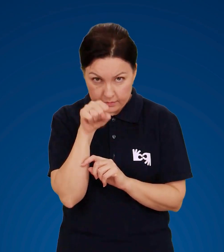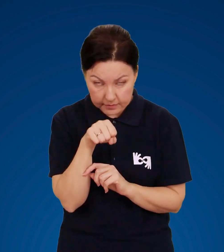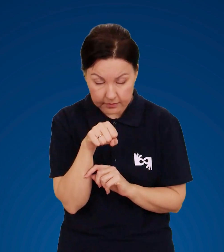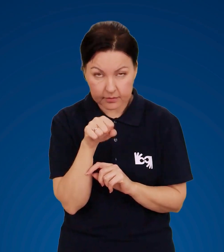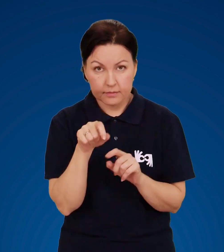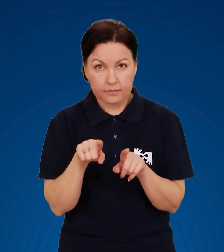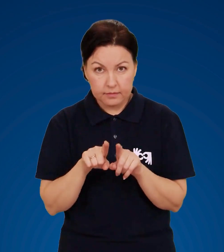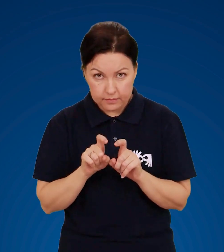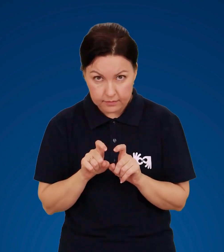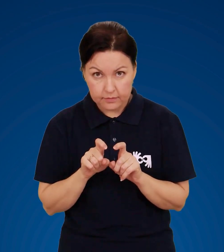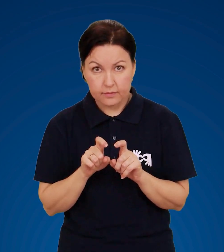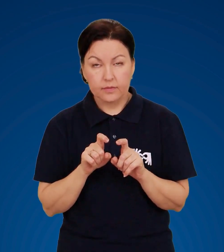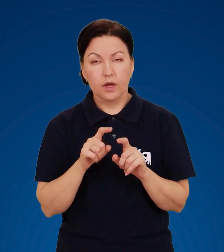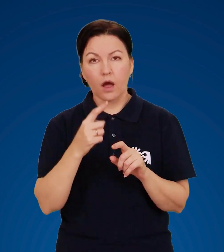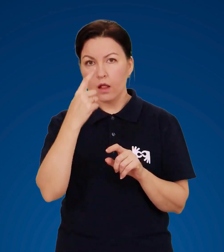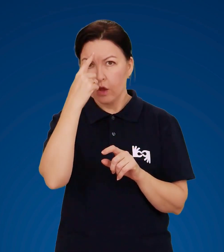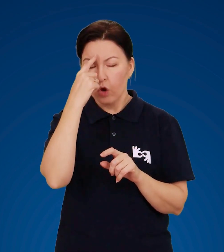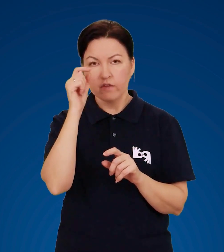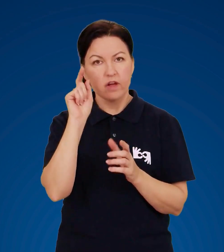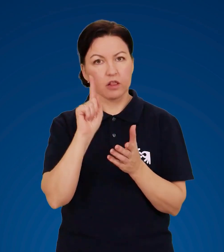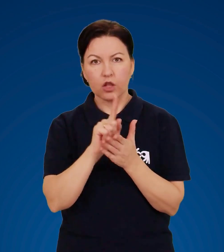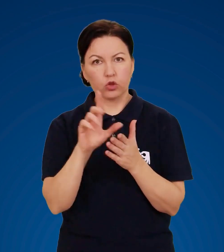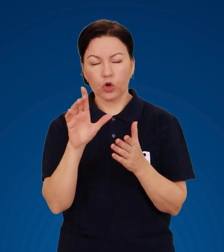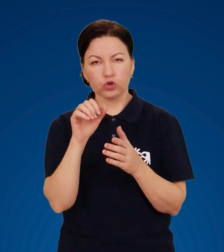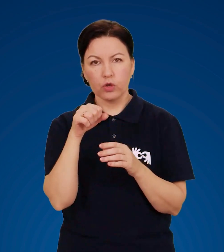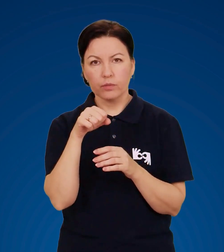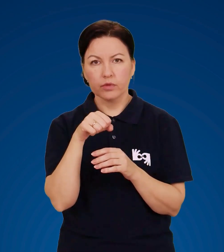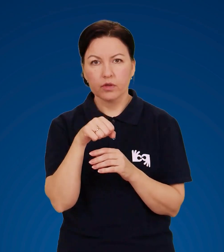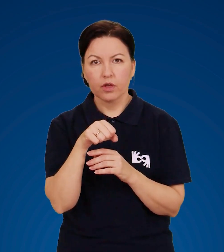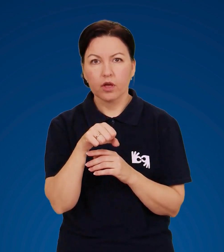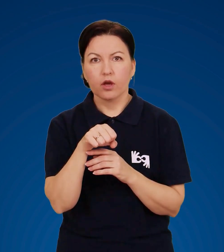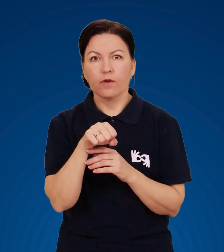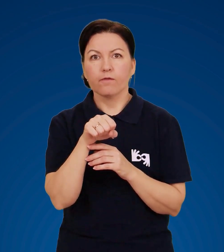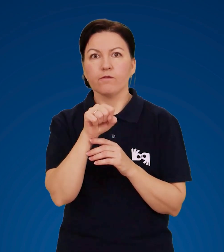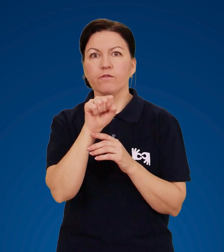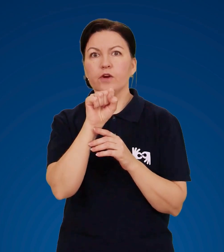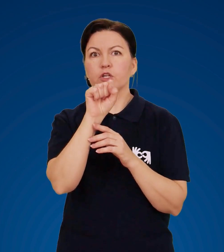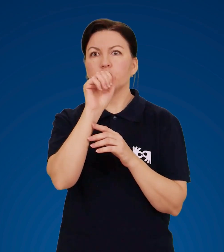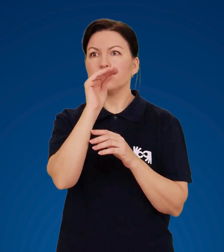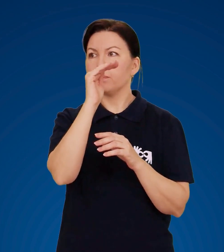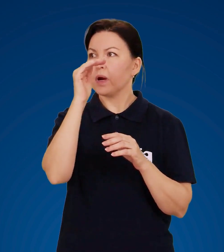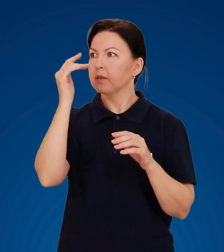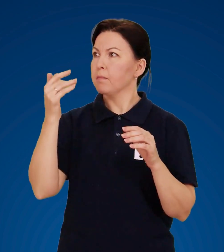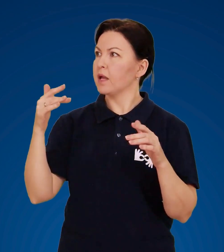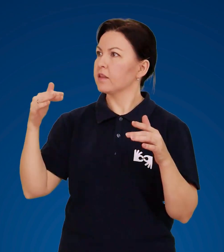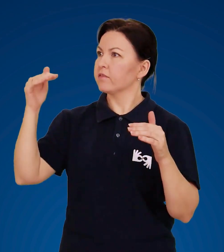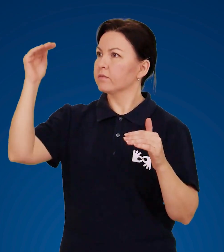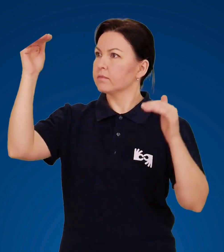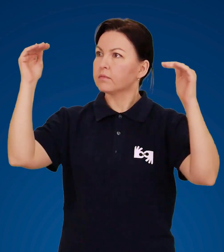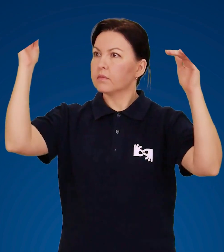злегка нахиливши голову, але вона не повинна бути вища предметів довкола вас.